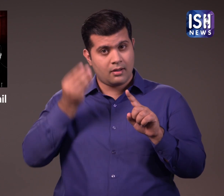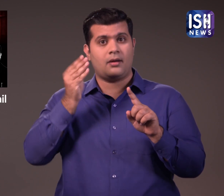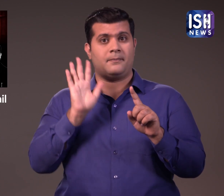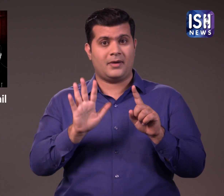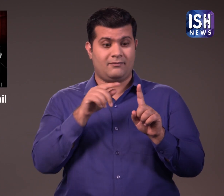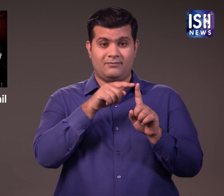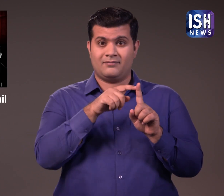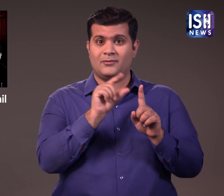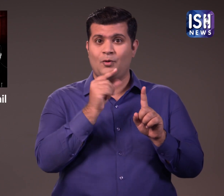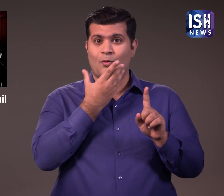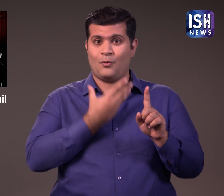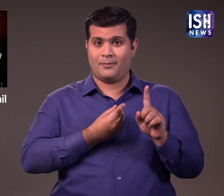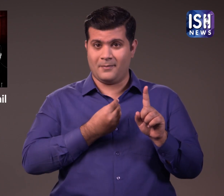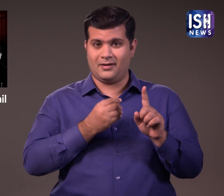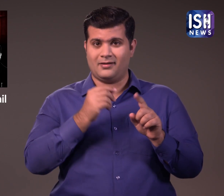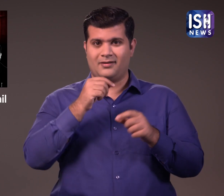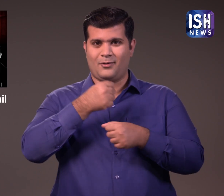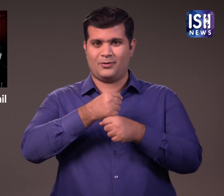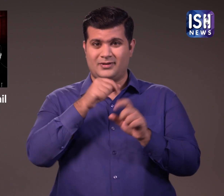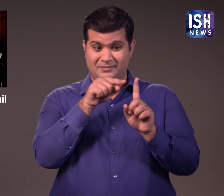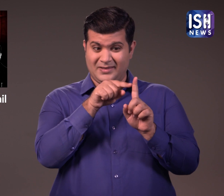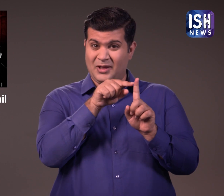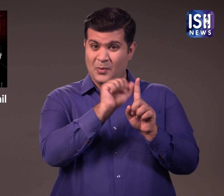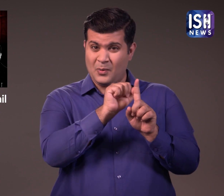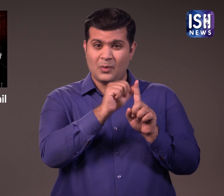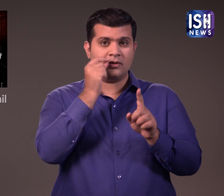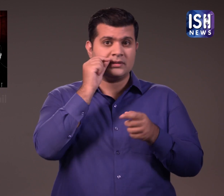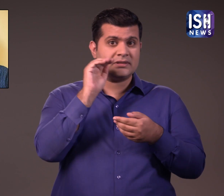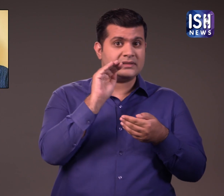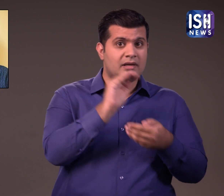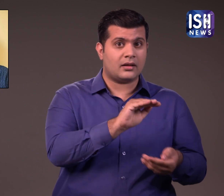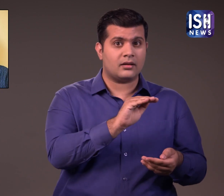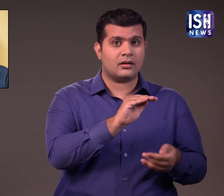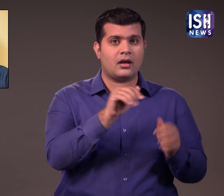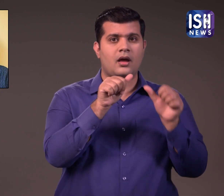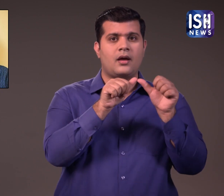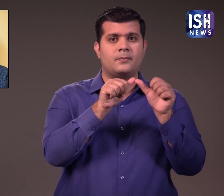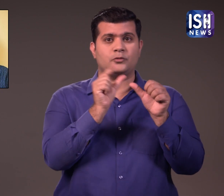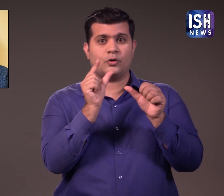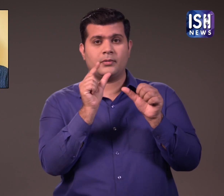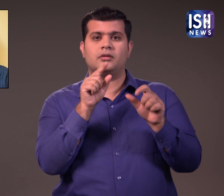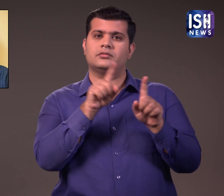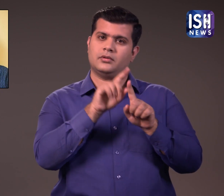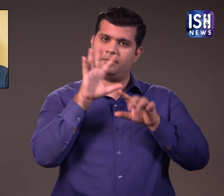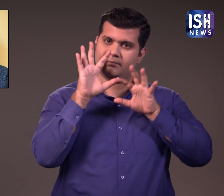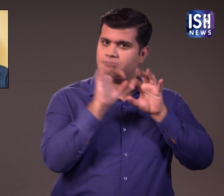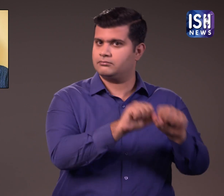में उमर के बेटे अब्दुला उमर को भी गिरफतार कर लिया गया है